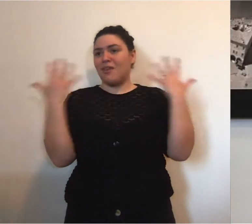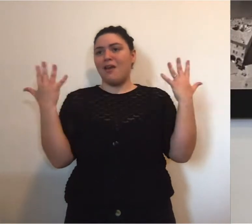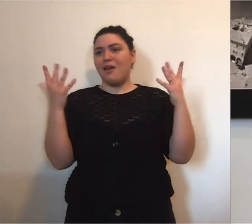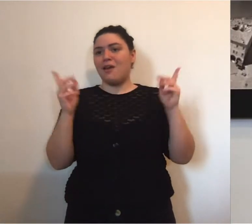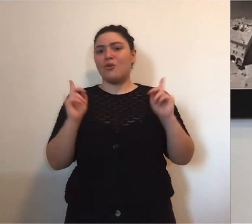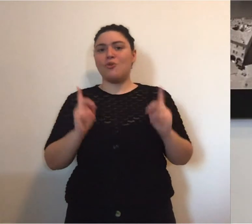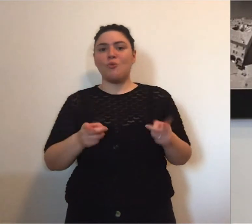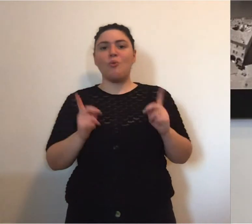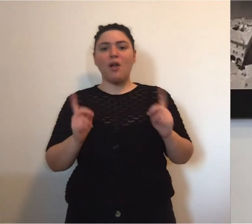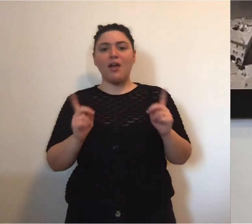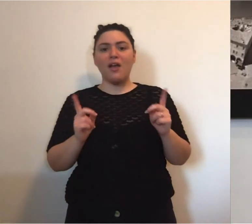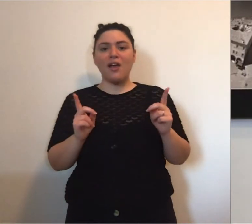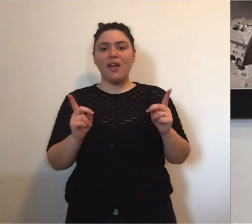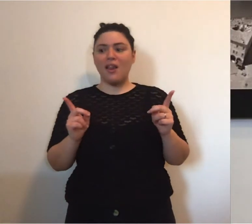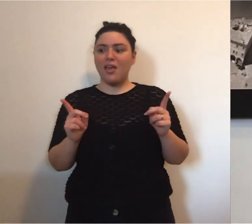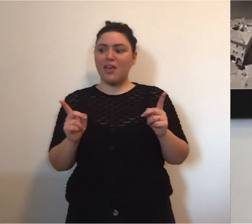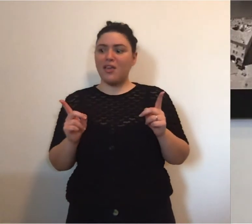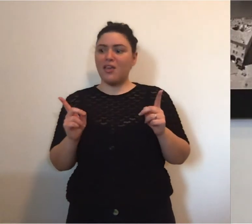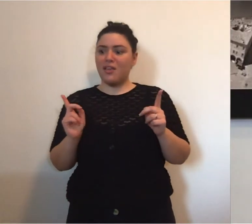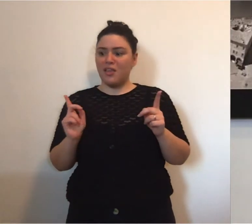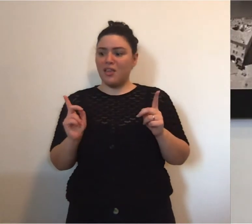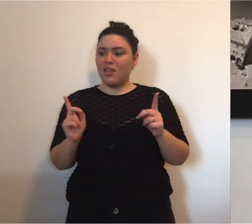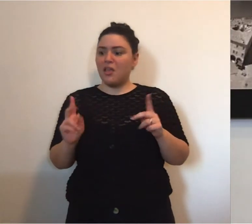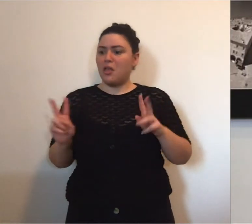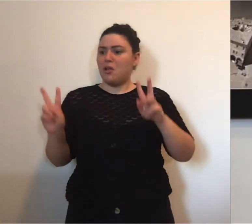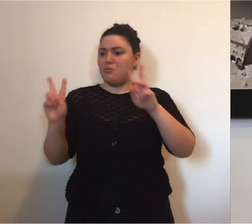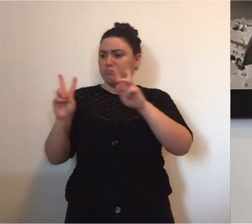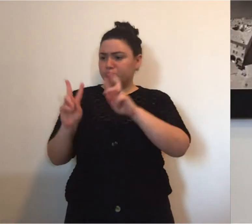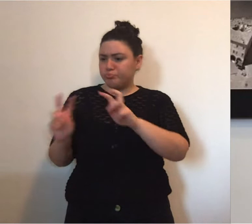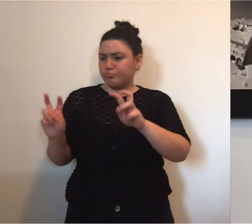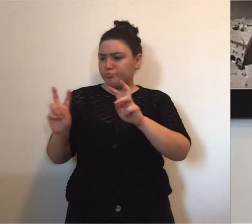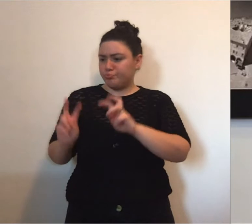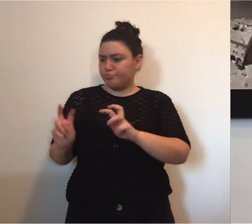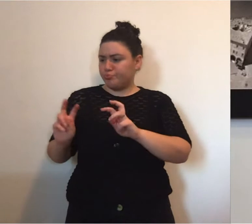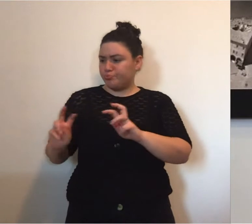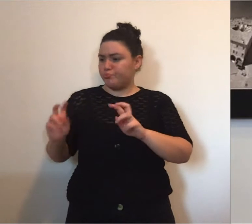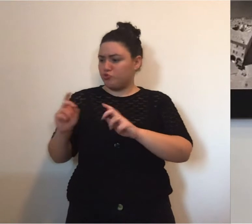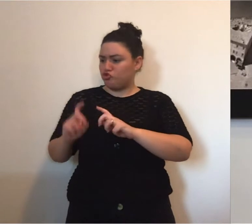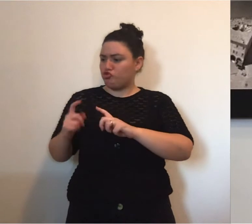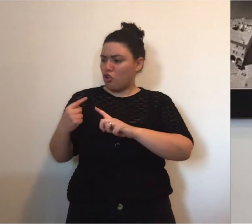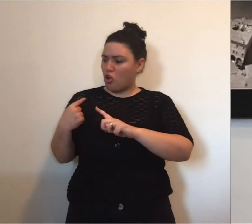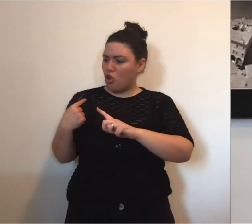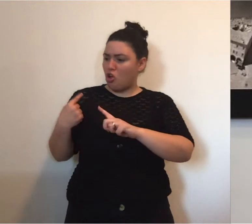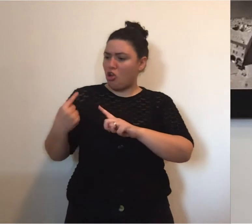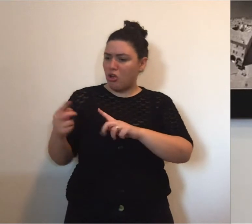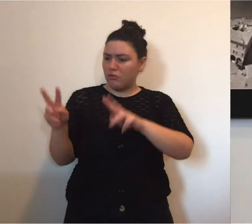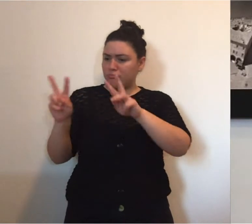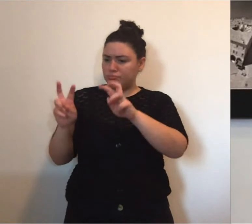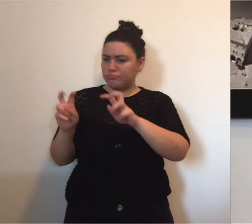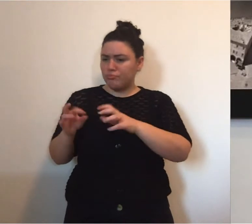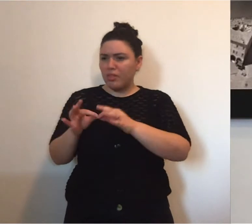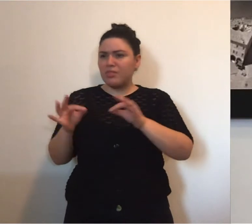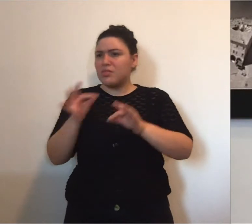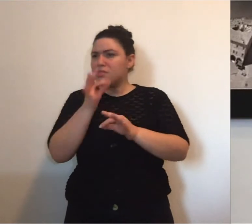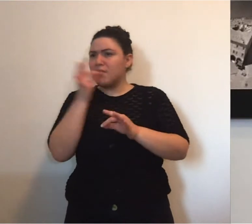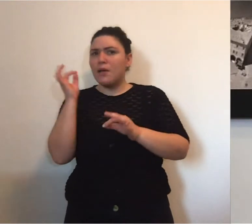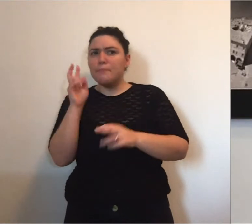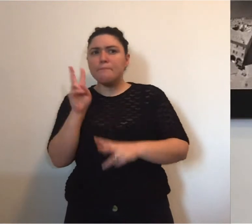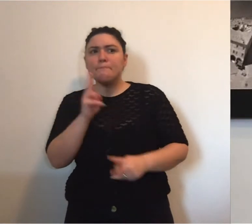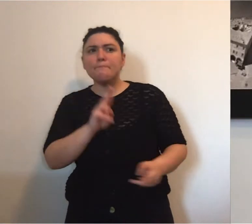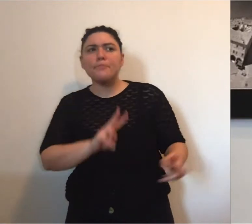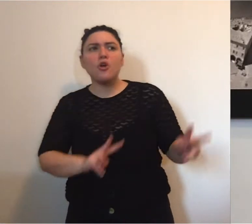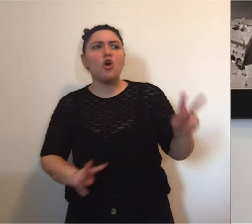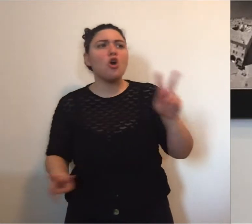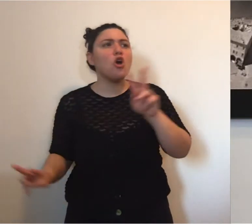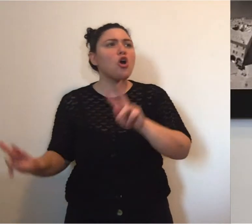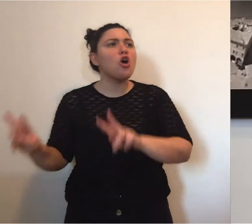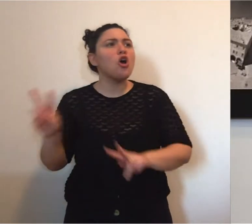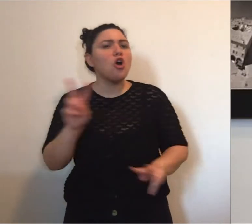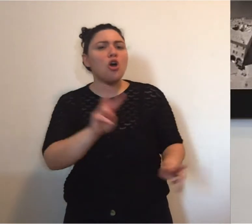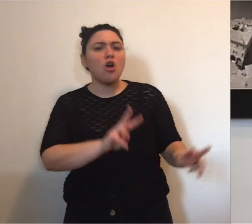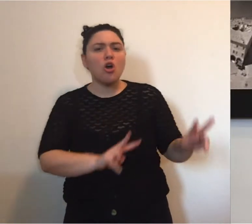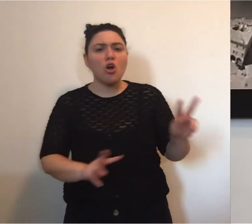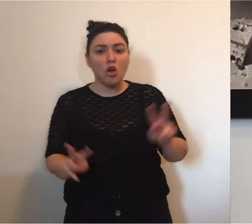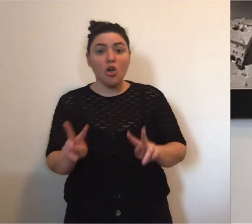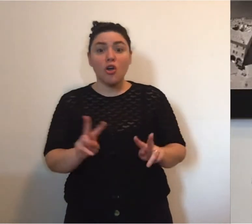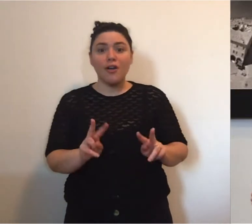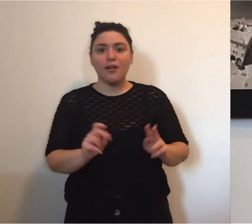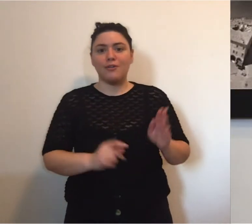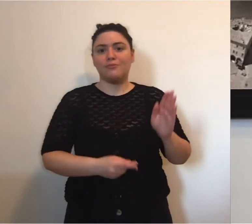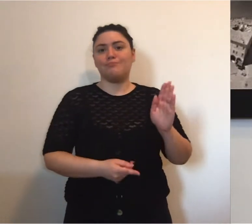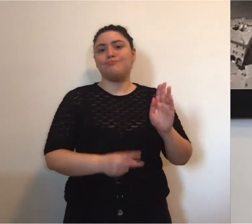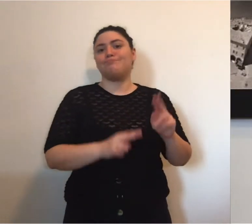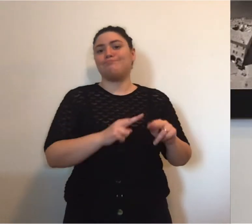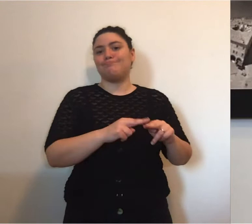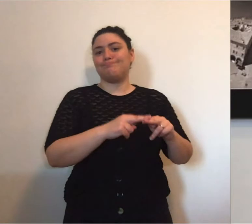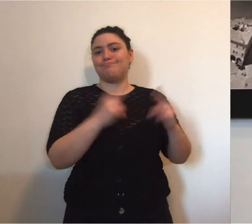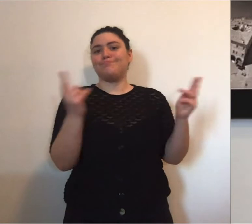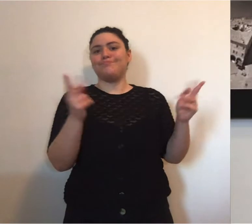frutto dell'indagine epidemiologica e quindi sostanzialmente di casi che erano già stati